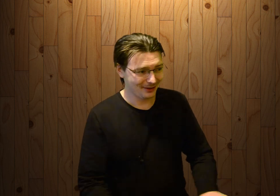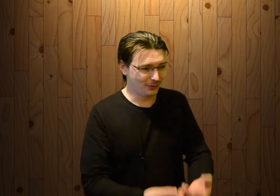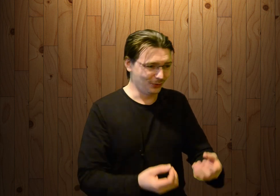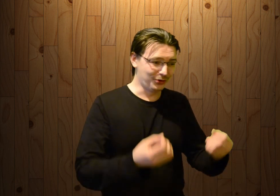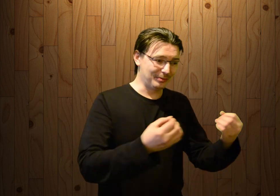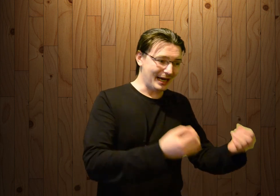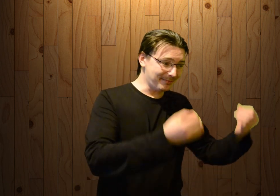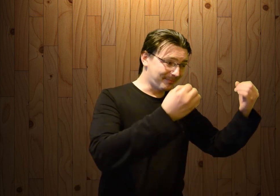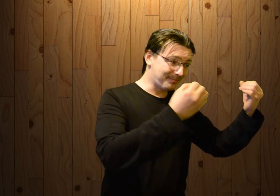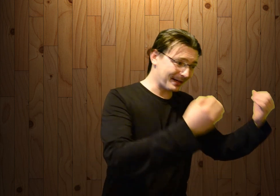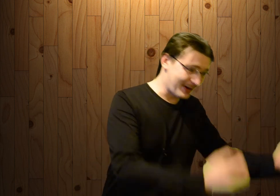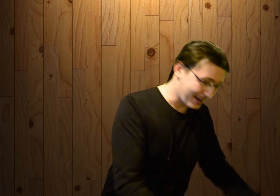Ущемлять права.